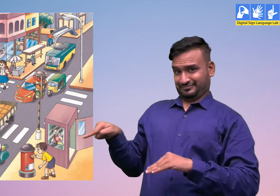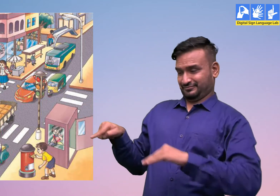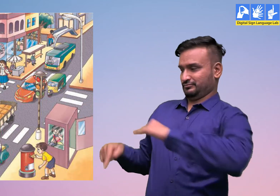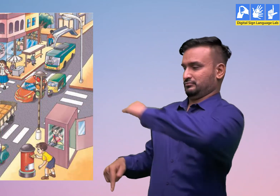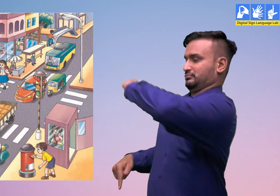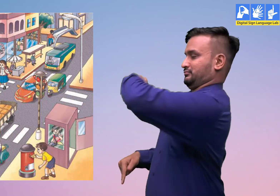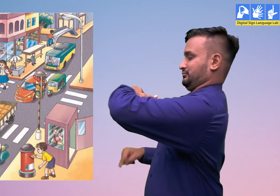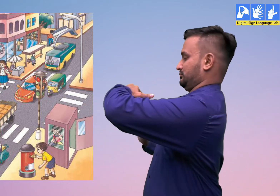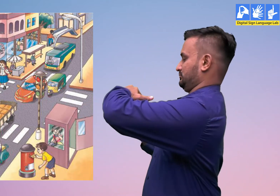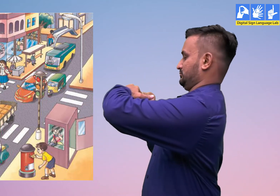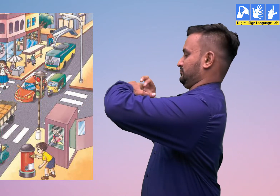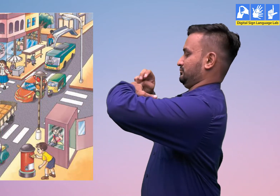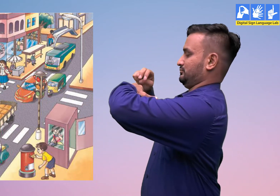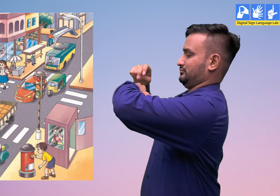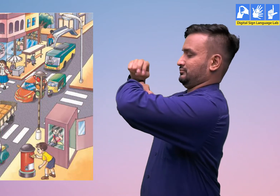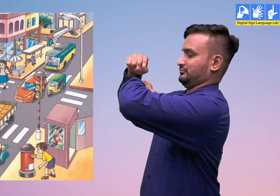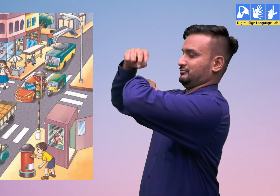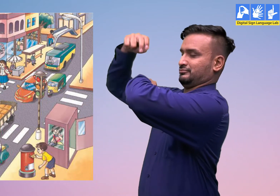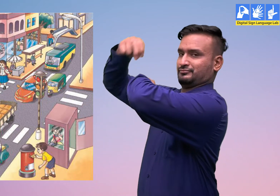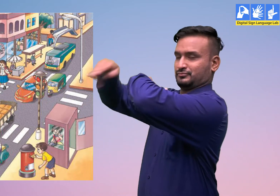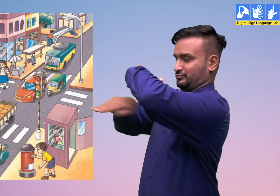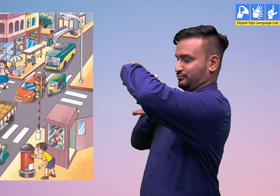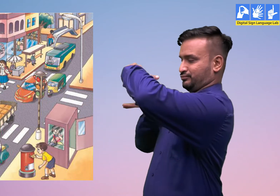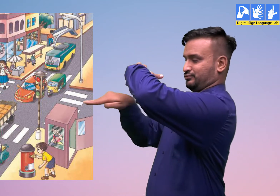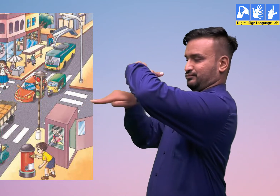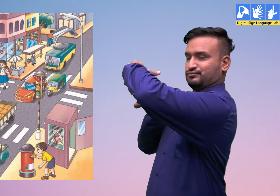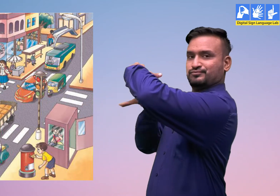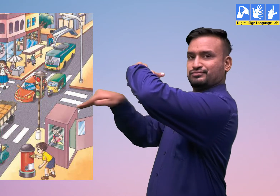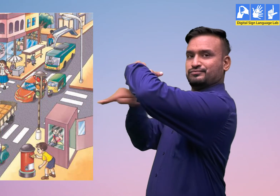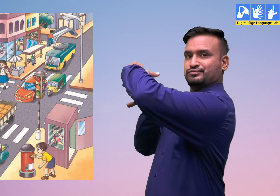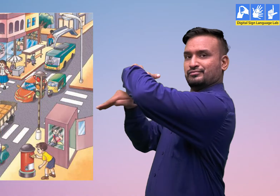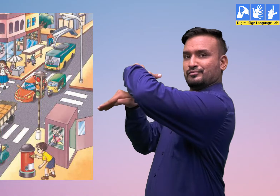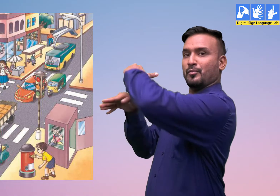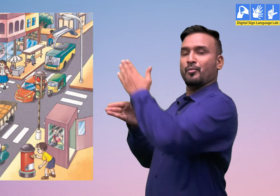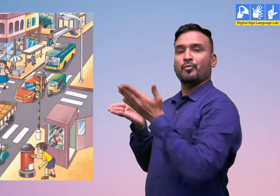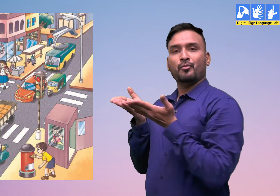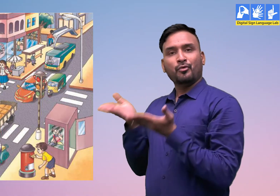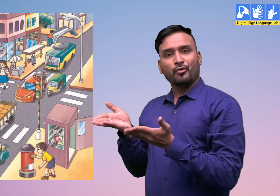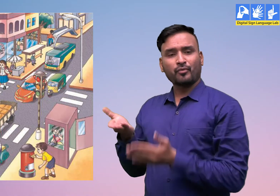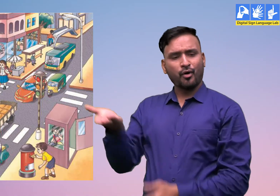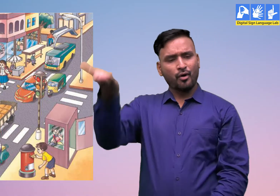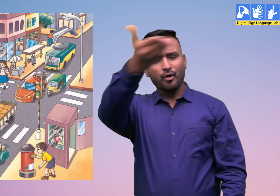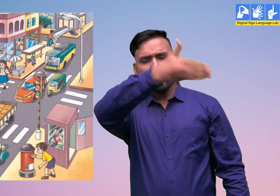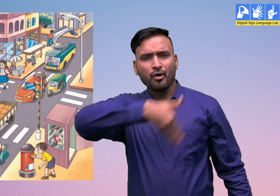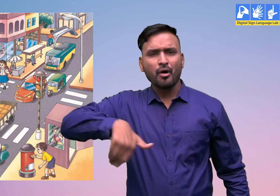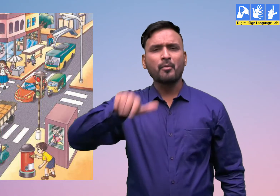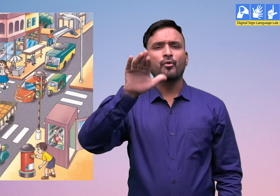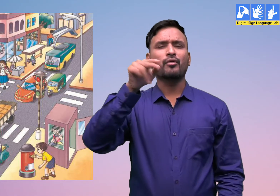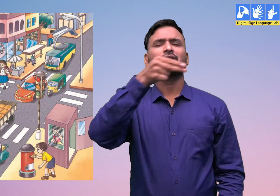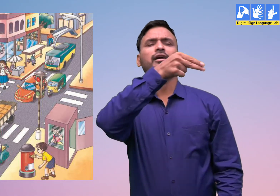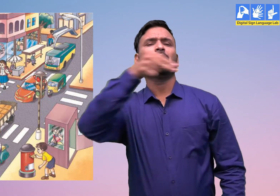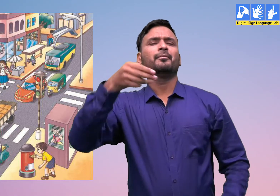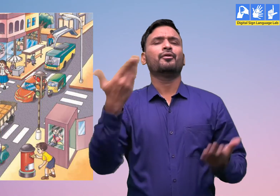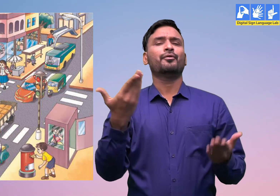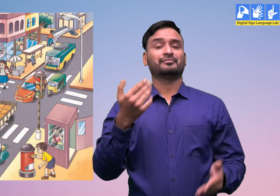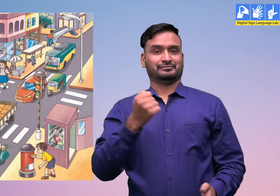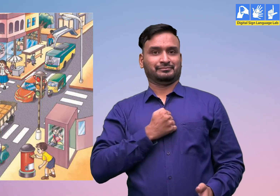हुआ है जिसके उपर से लोग आते जाते हैं और निचे से वहन इसको हम क्या बोलेंगे